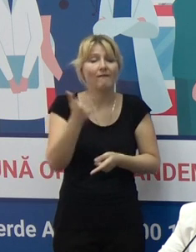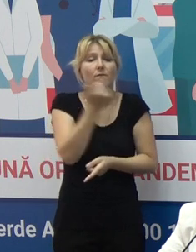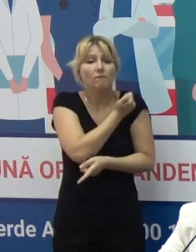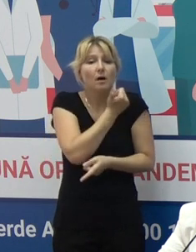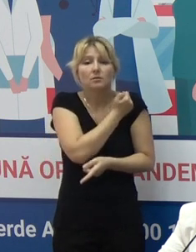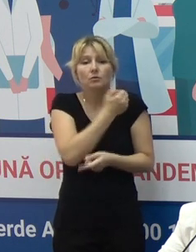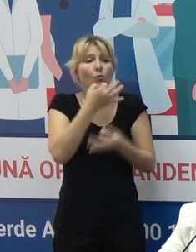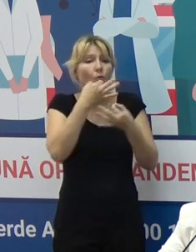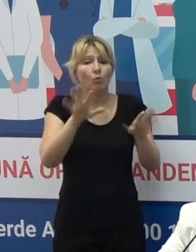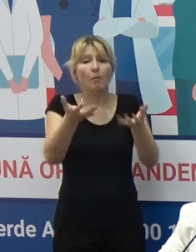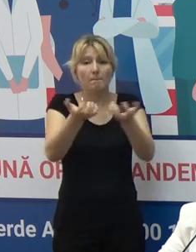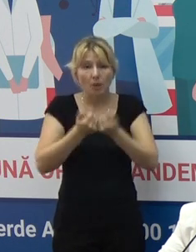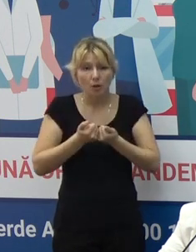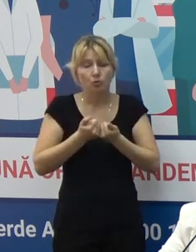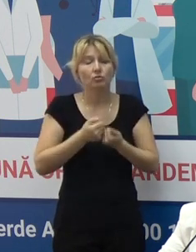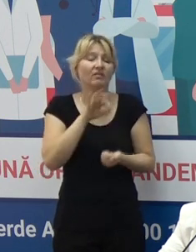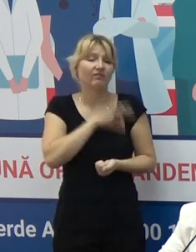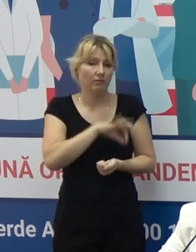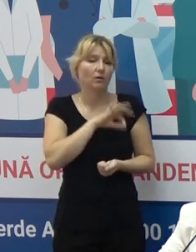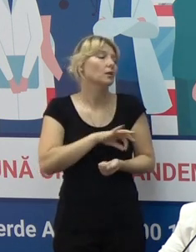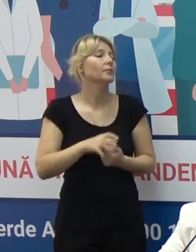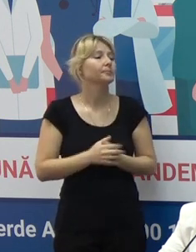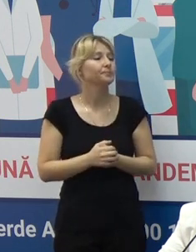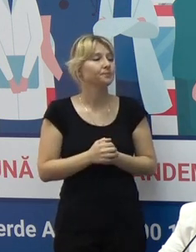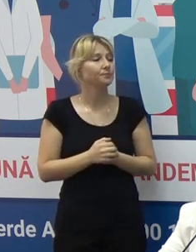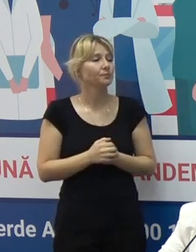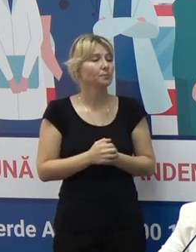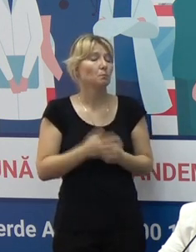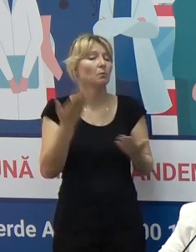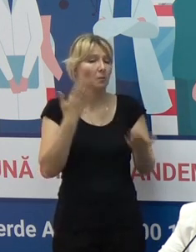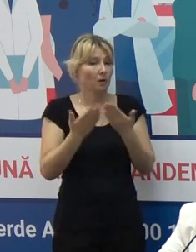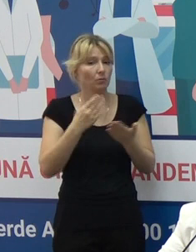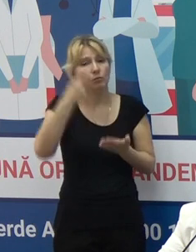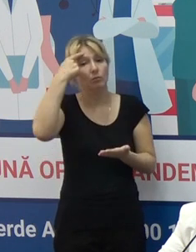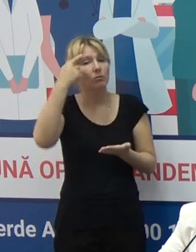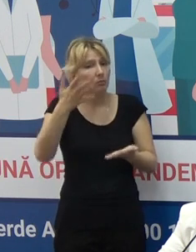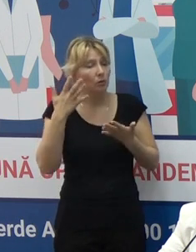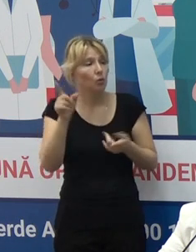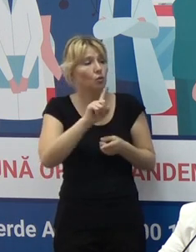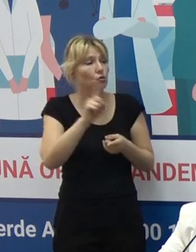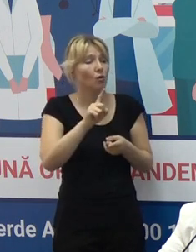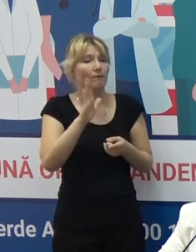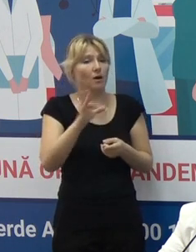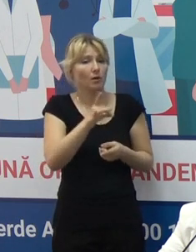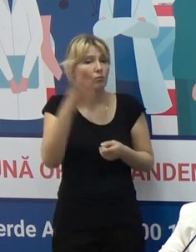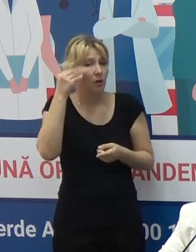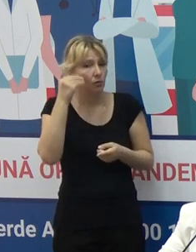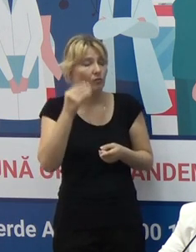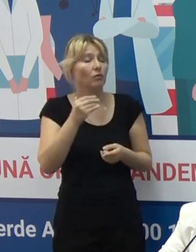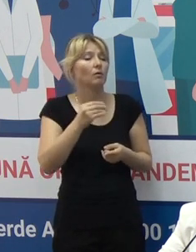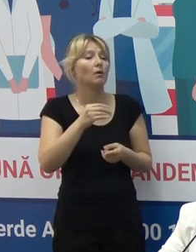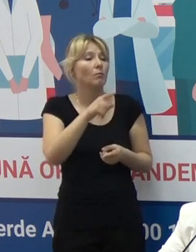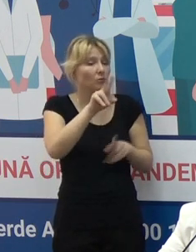administrează în Republica Moldova este eficient. Și ceea ce demonstrează că vaccinul care se administrează în Republica Moldova este